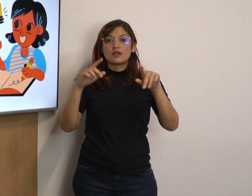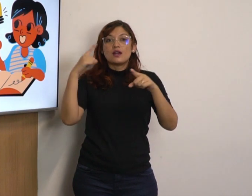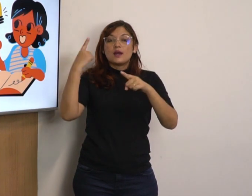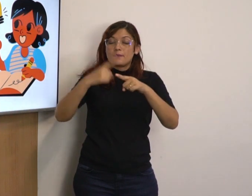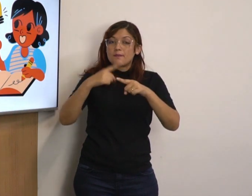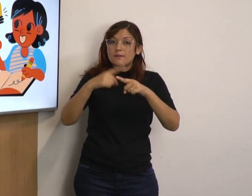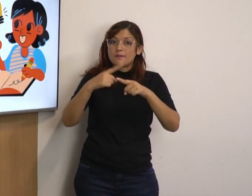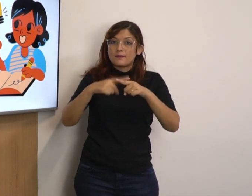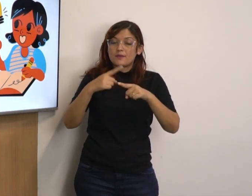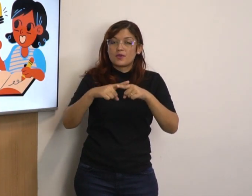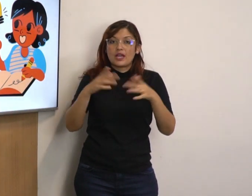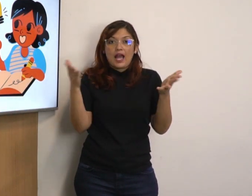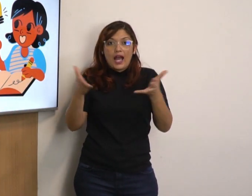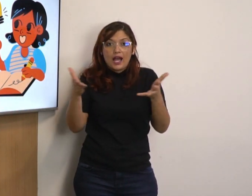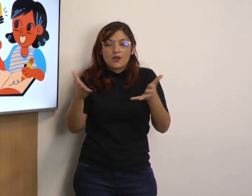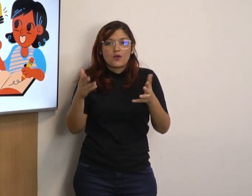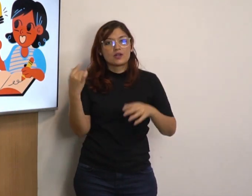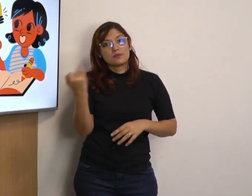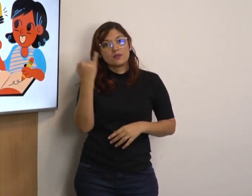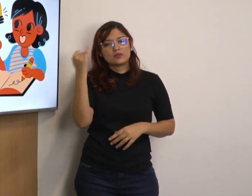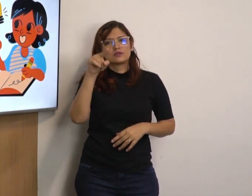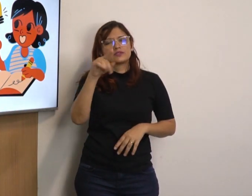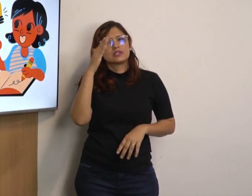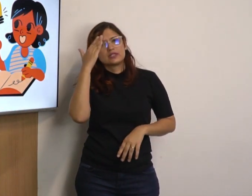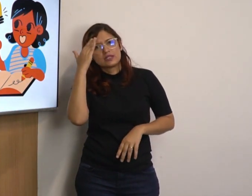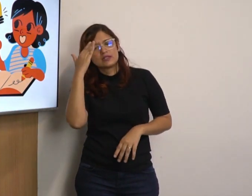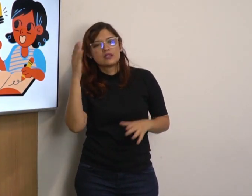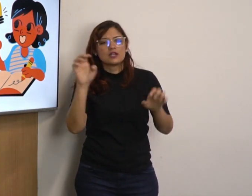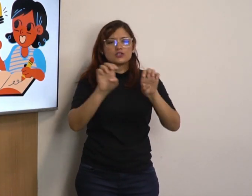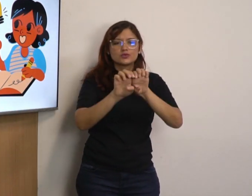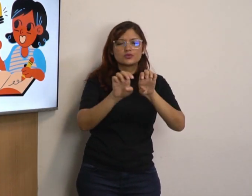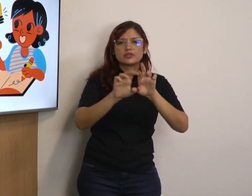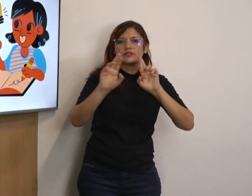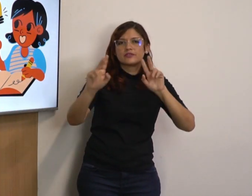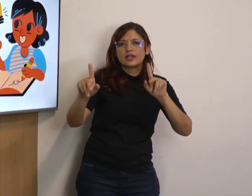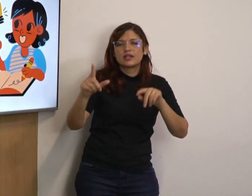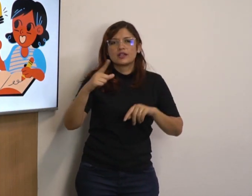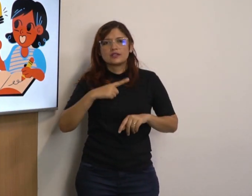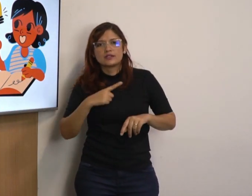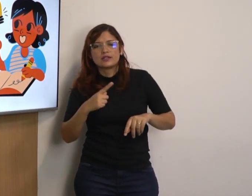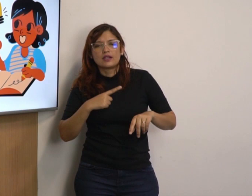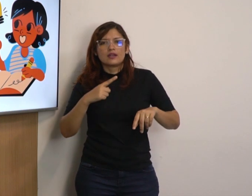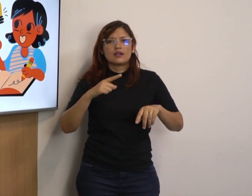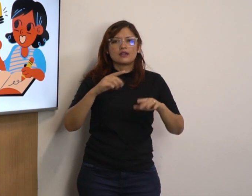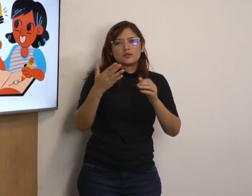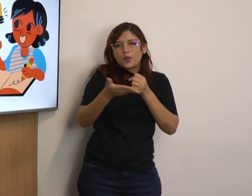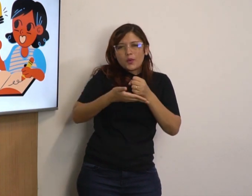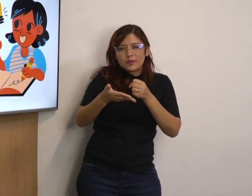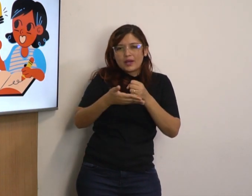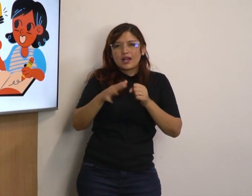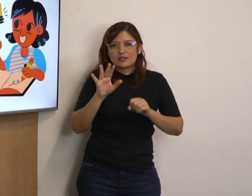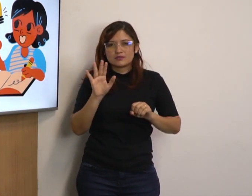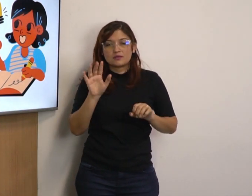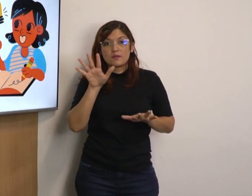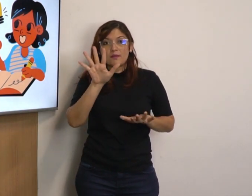Porque agora é importante você entender que existem essas estruturas diferentes. Mas não se